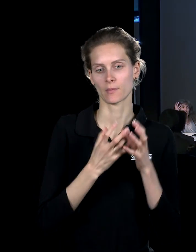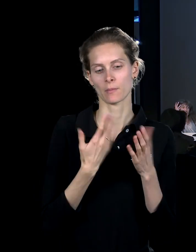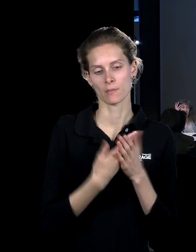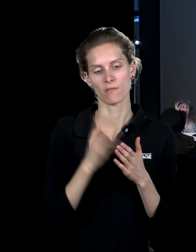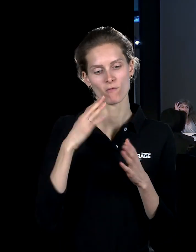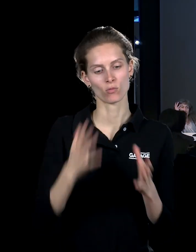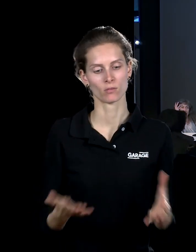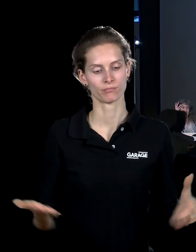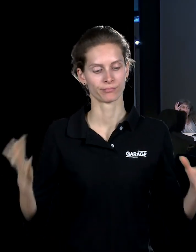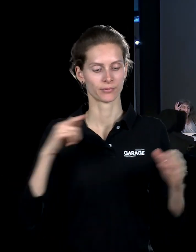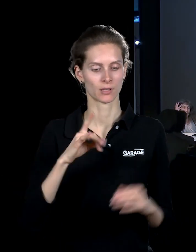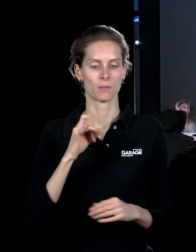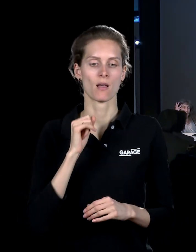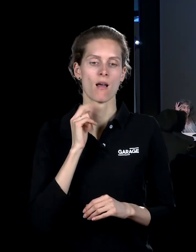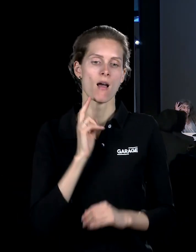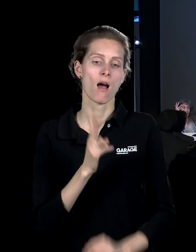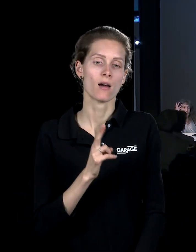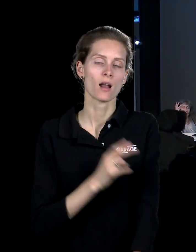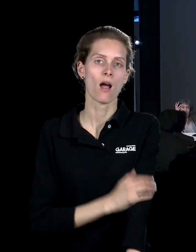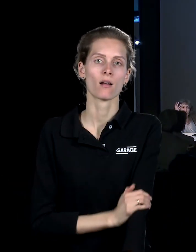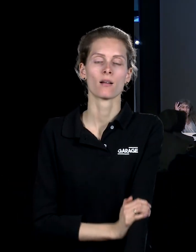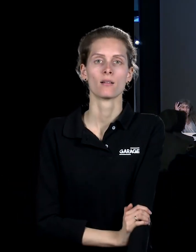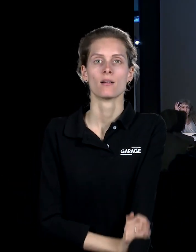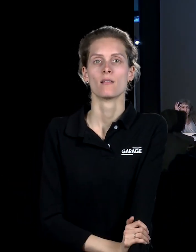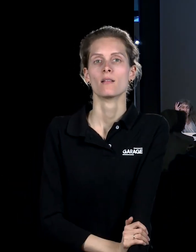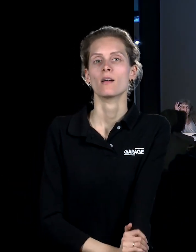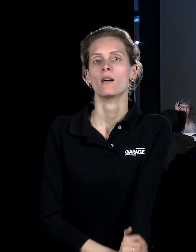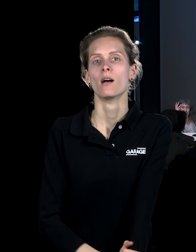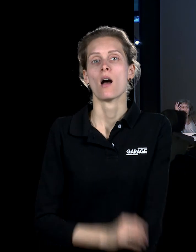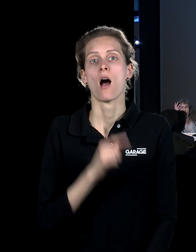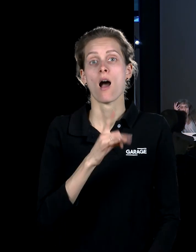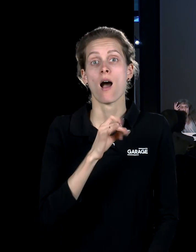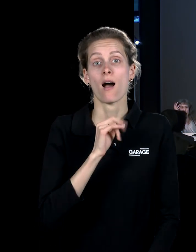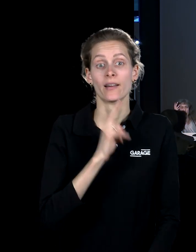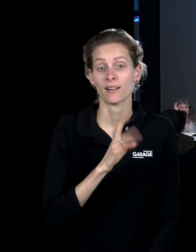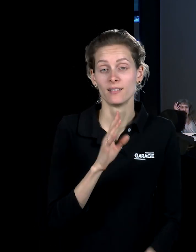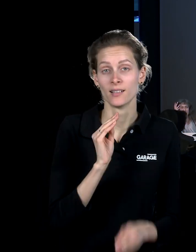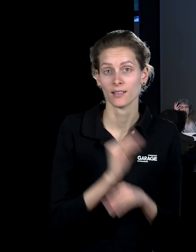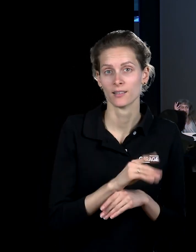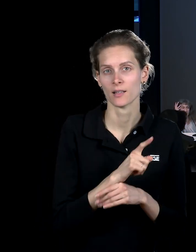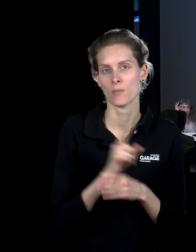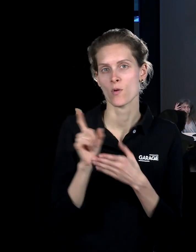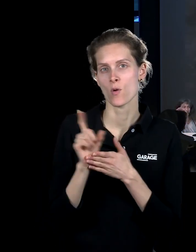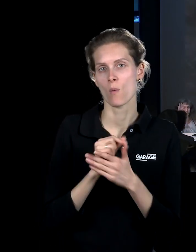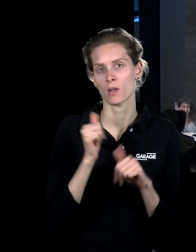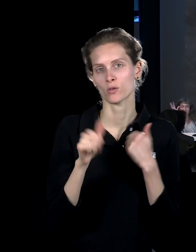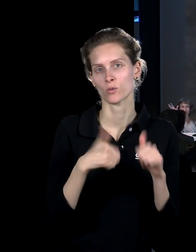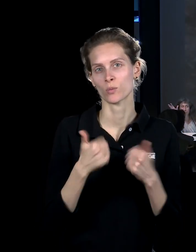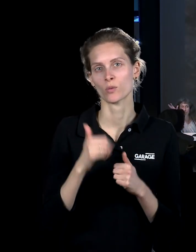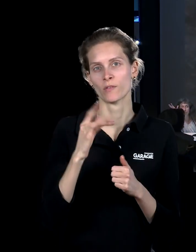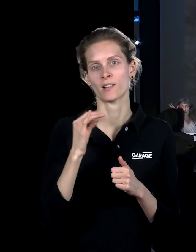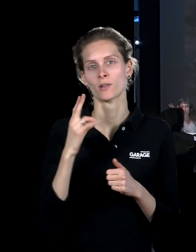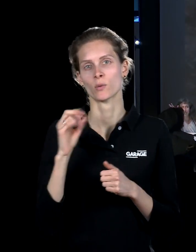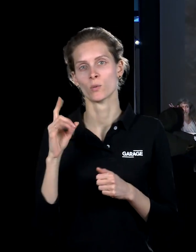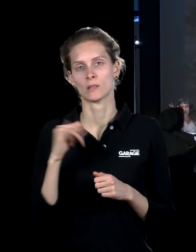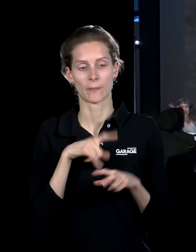которых обитает своя фауна, обитает рак-отшельник, который вместо раковины использует копию скульптуры Бранкузи, который начинает там бегать